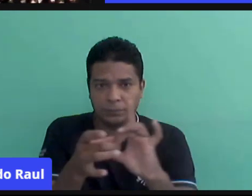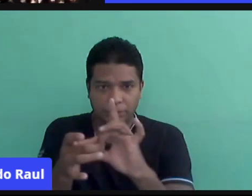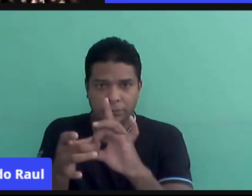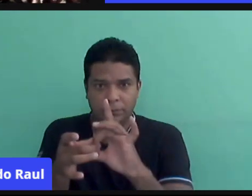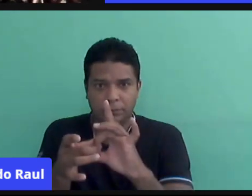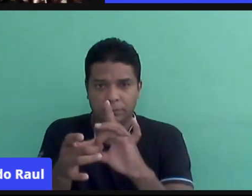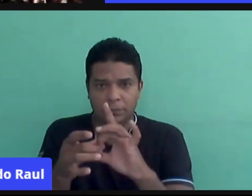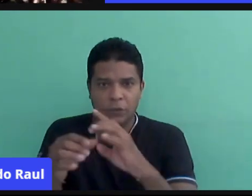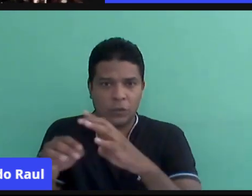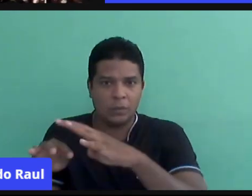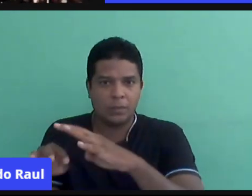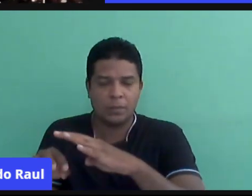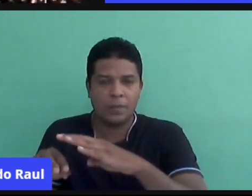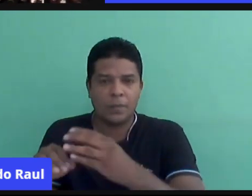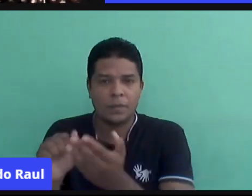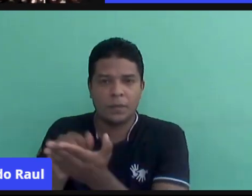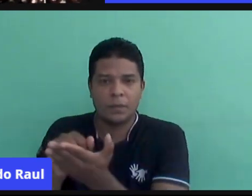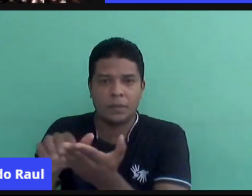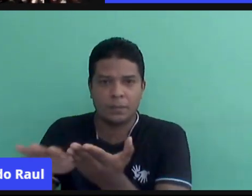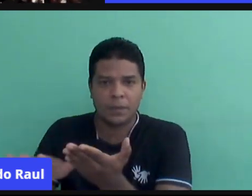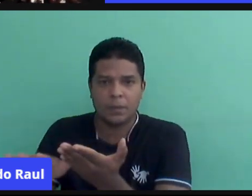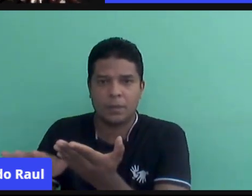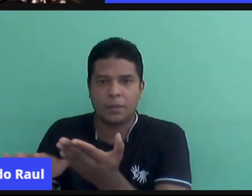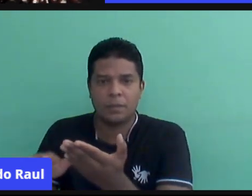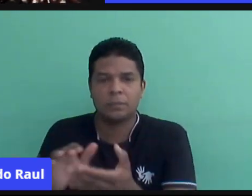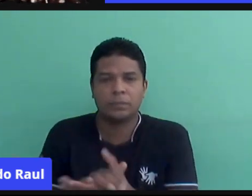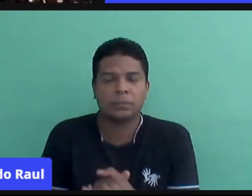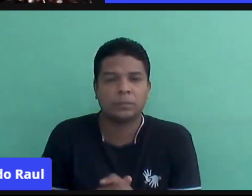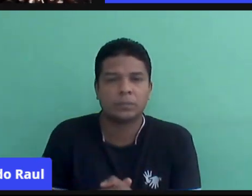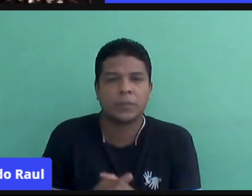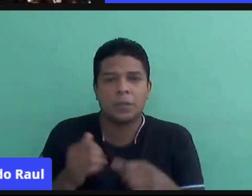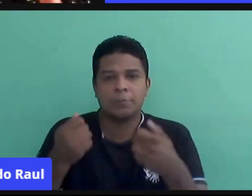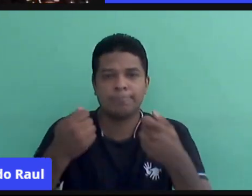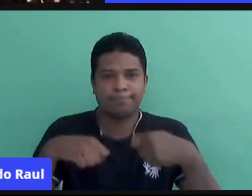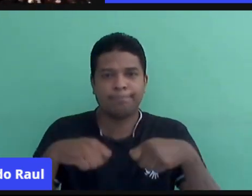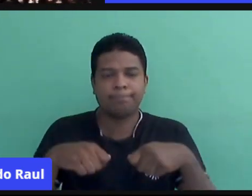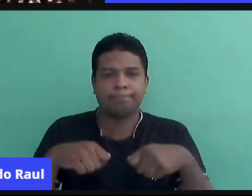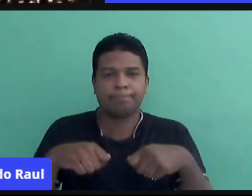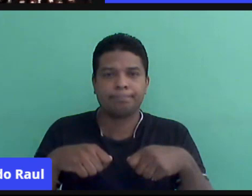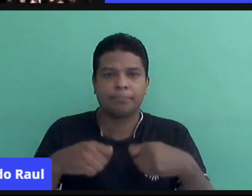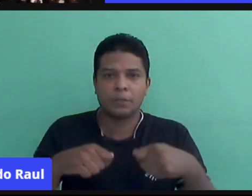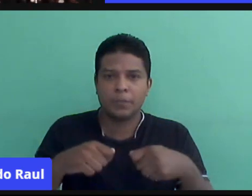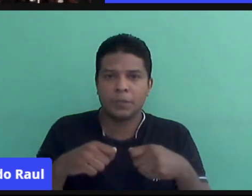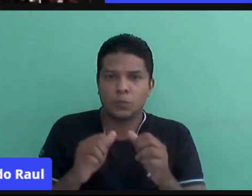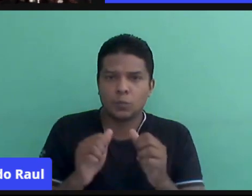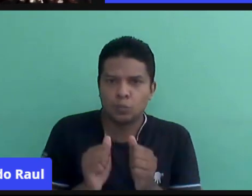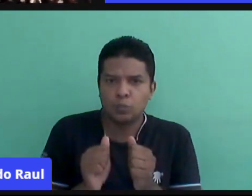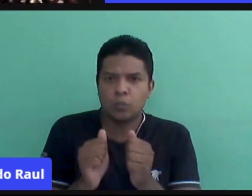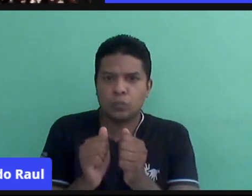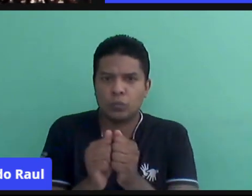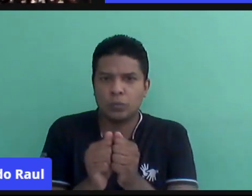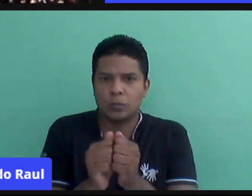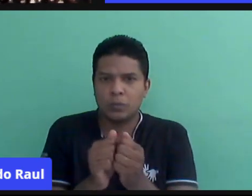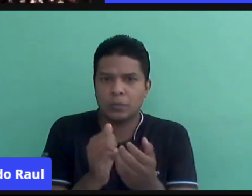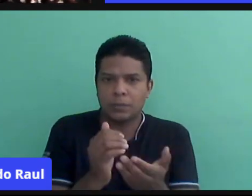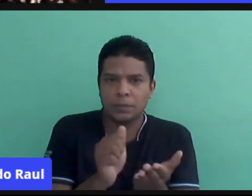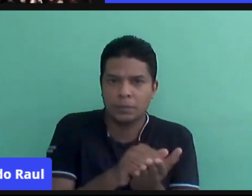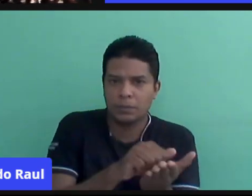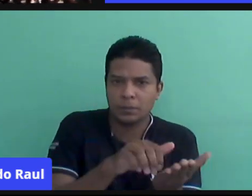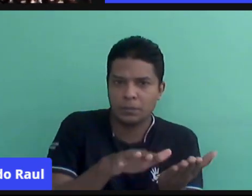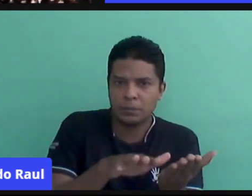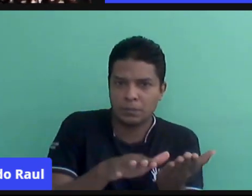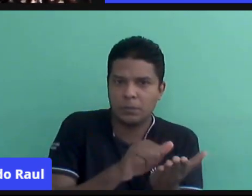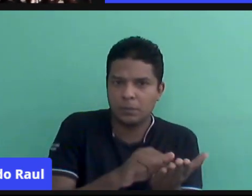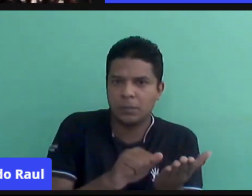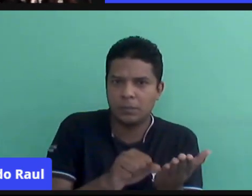o contexto material impresso, eles buscam. Então, eu preciso, né, conciliar o material impresso, claro,